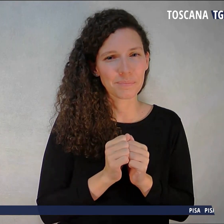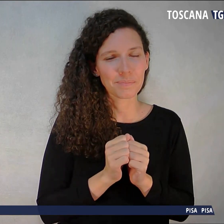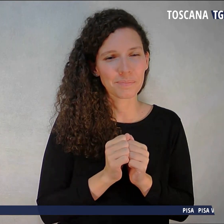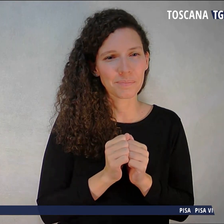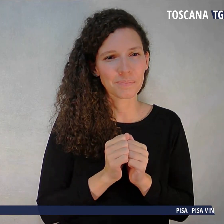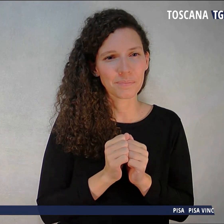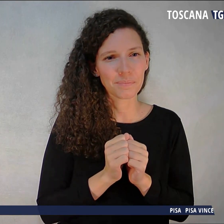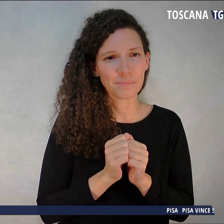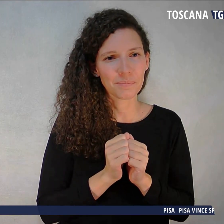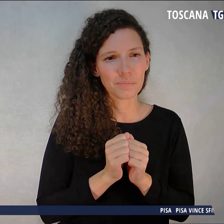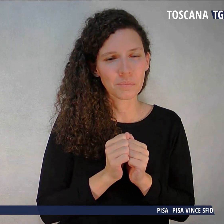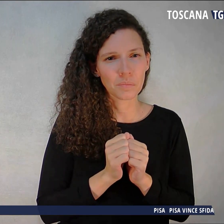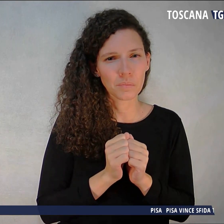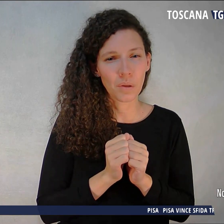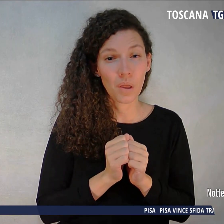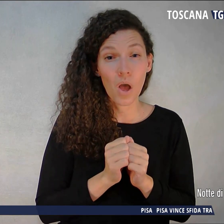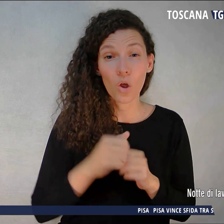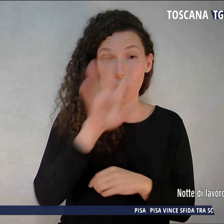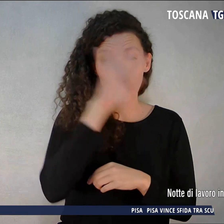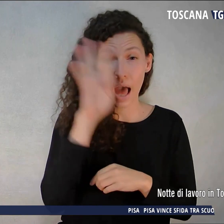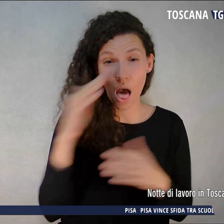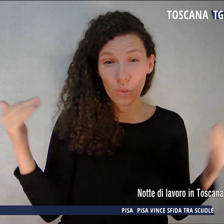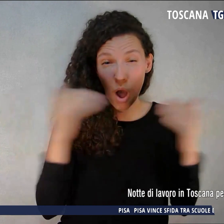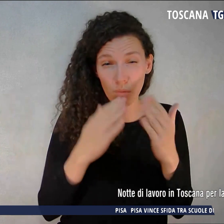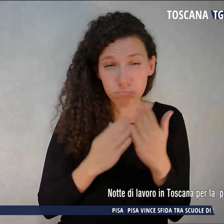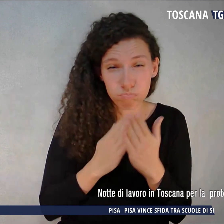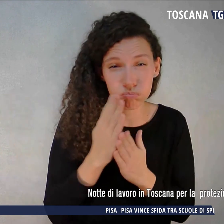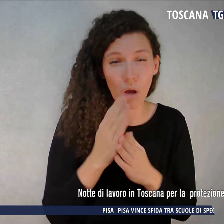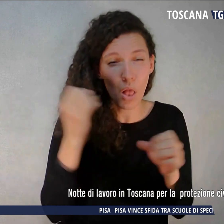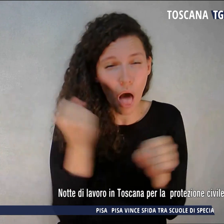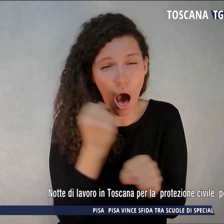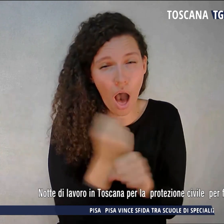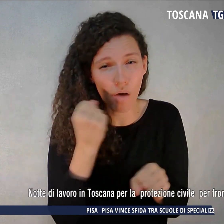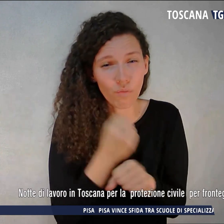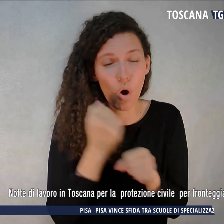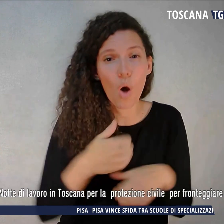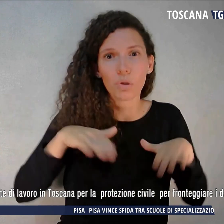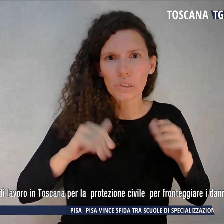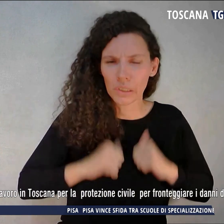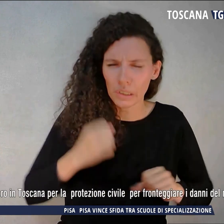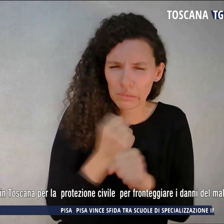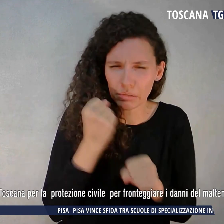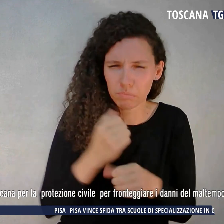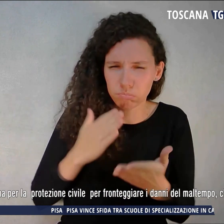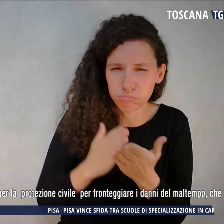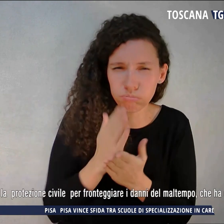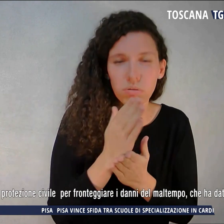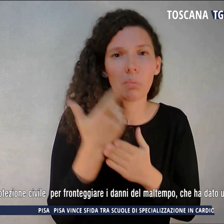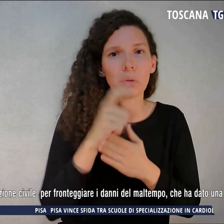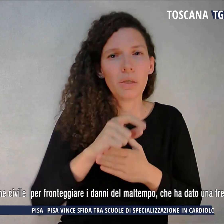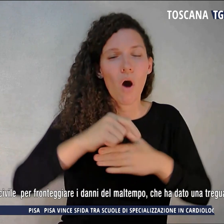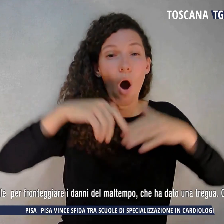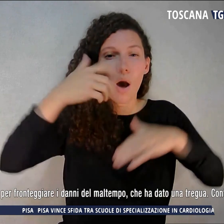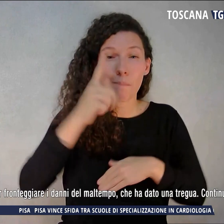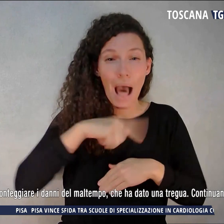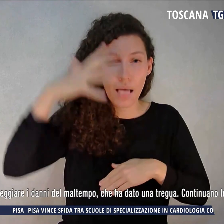Notte di lavoro in Toscana per la protezione civile per fronteggiare i danni del maltempo che ha dato una tregua. Continuano